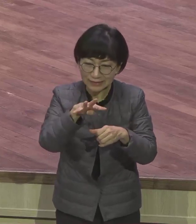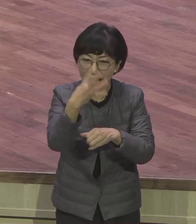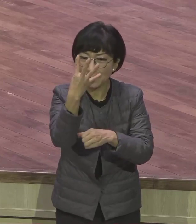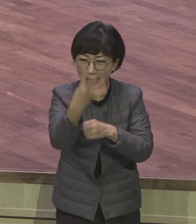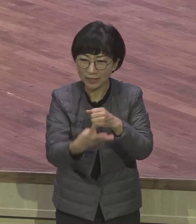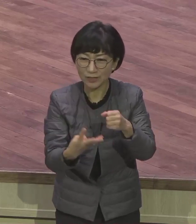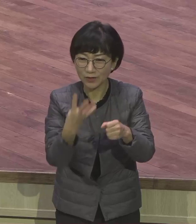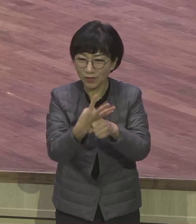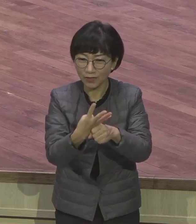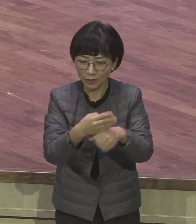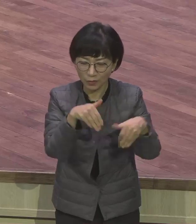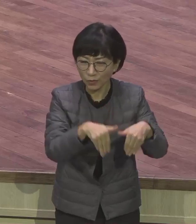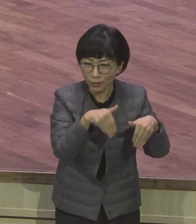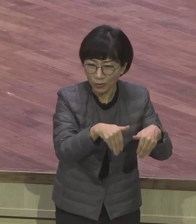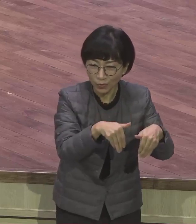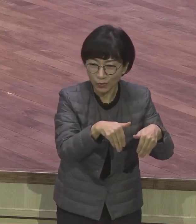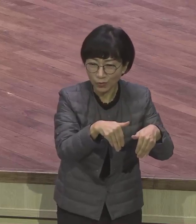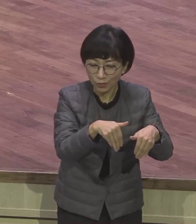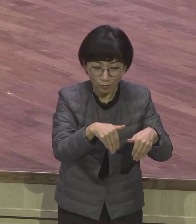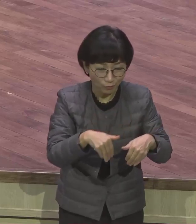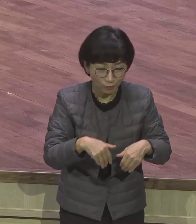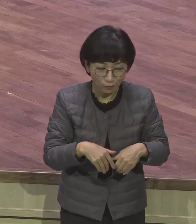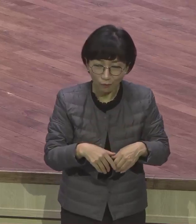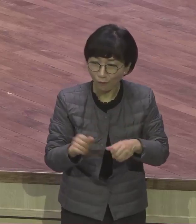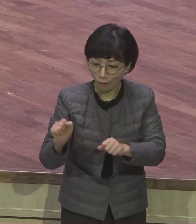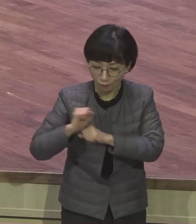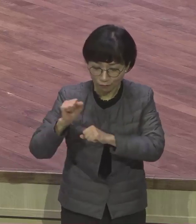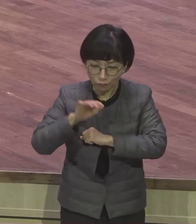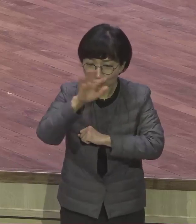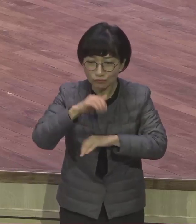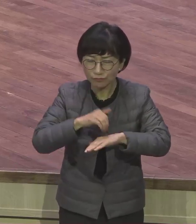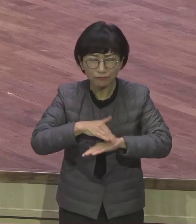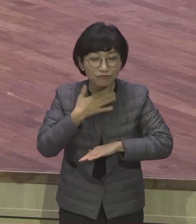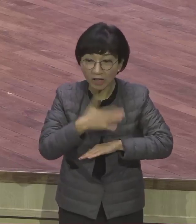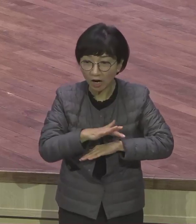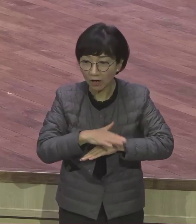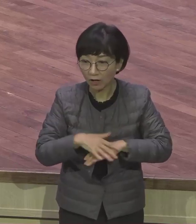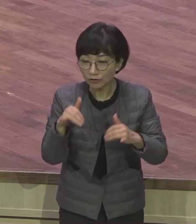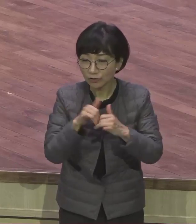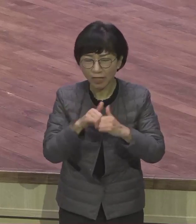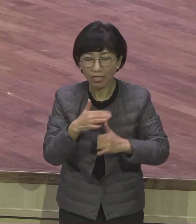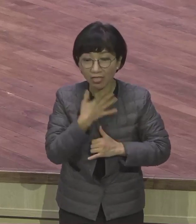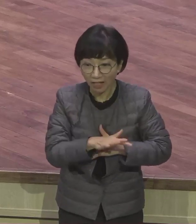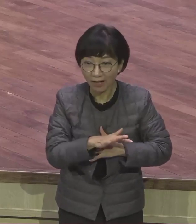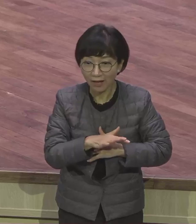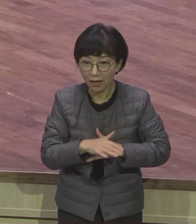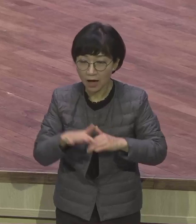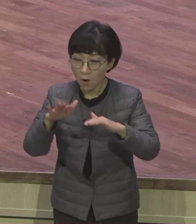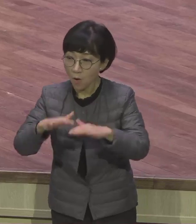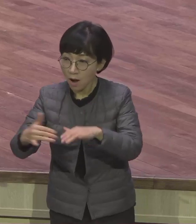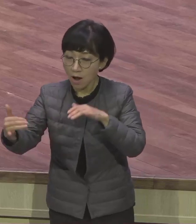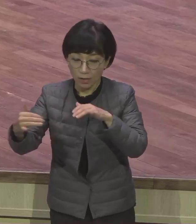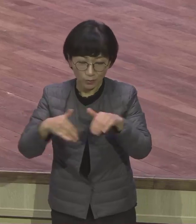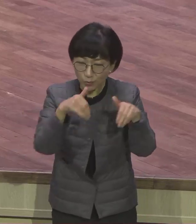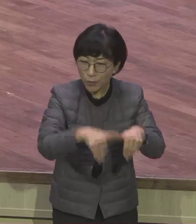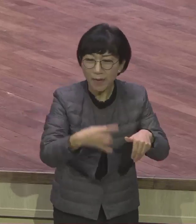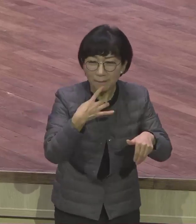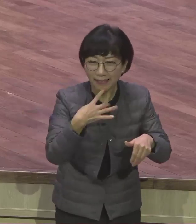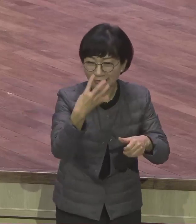군인입니까 아무것도 아니에요 전쟁 준비 해봤습니까 해본 적이 없어요 노회생활만 했어요 근데 거기 지금